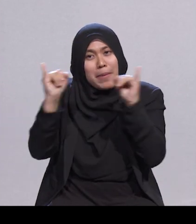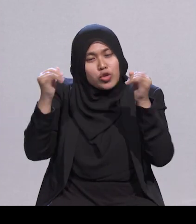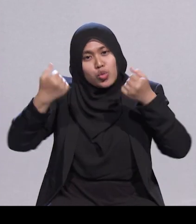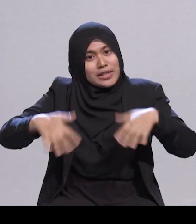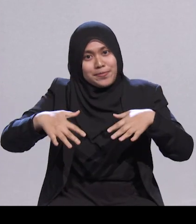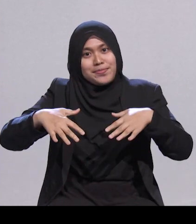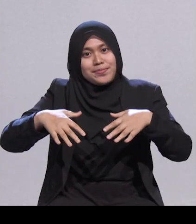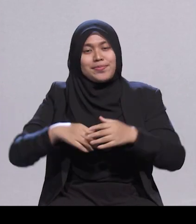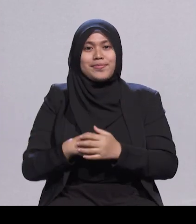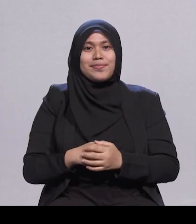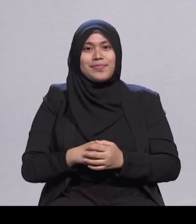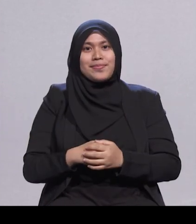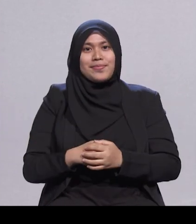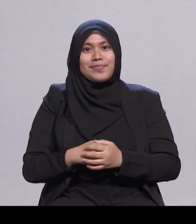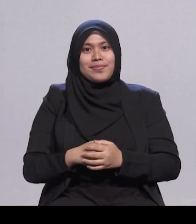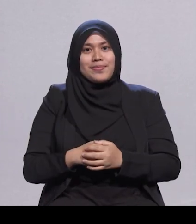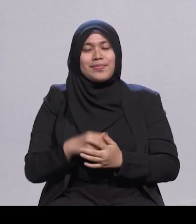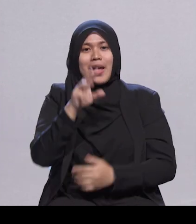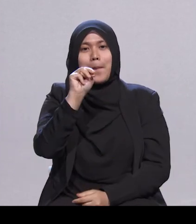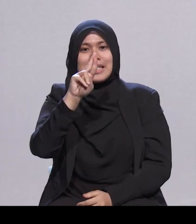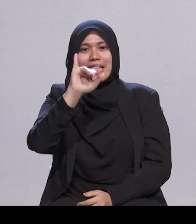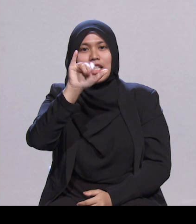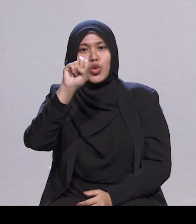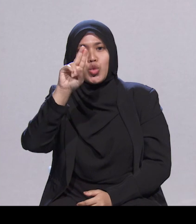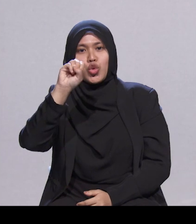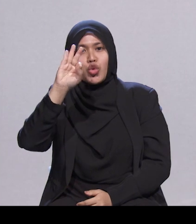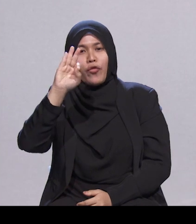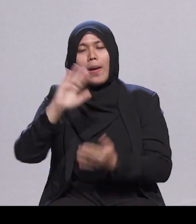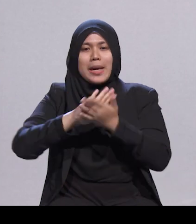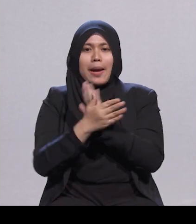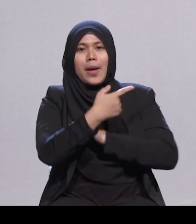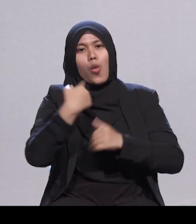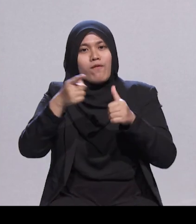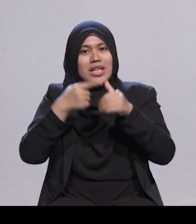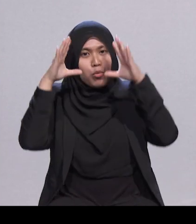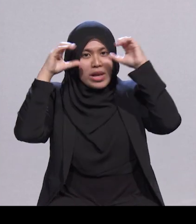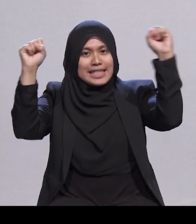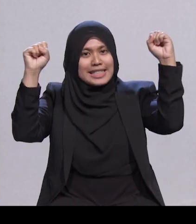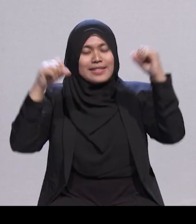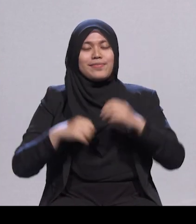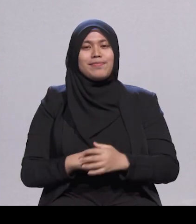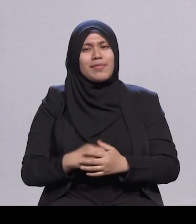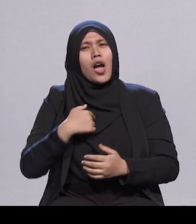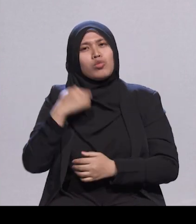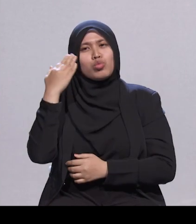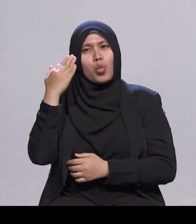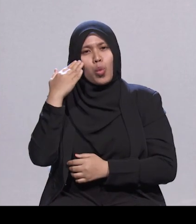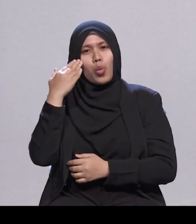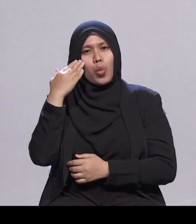menjadi Presiden pertama kita. Saya kenal Encik Yusof sejak saya kecil. Bagi